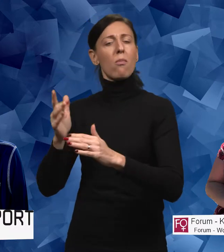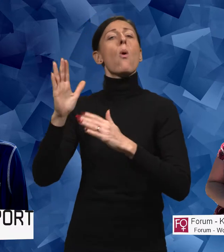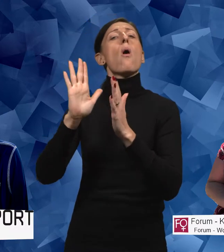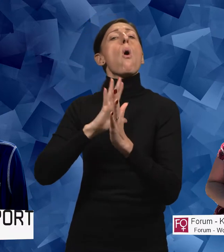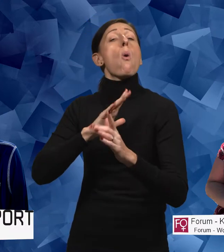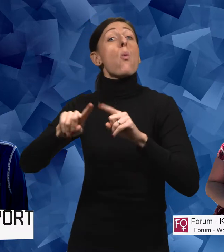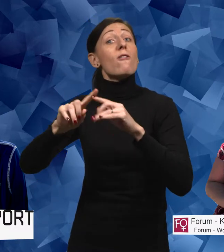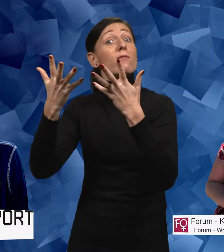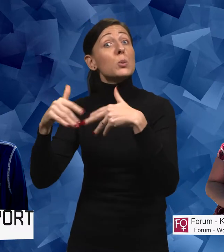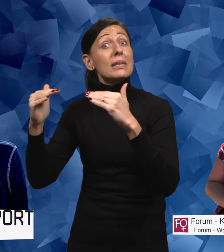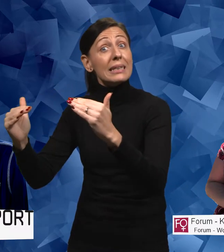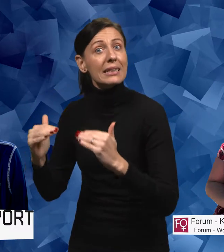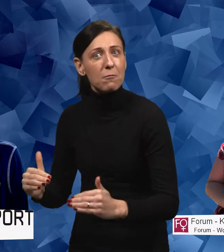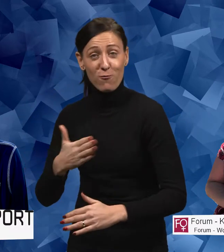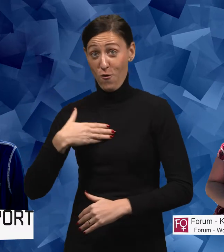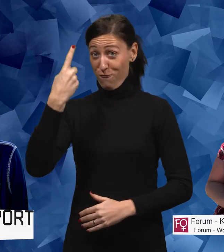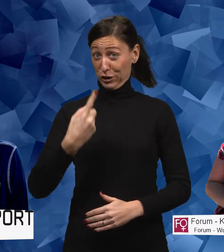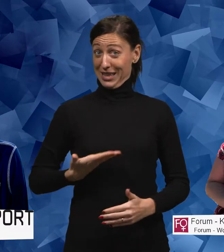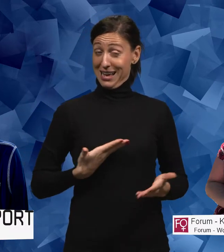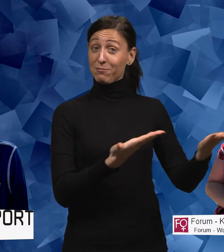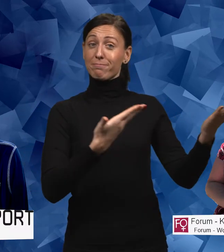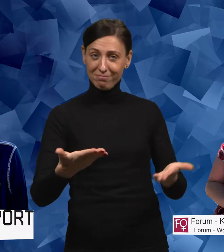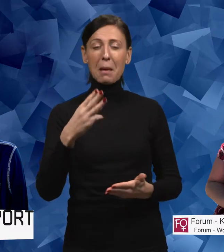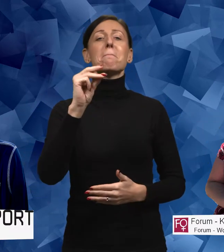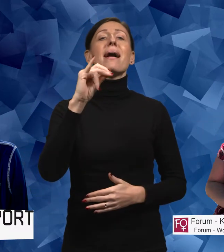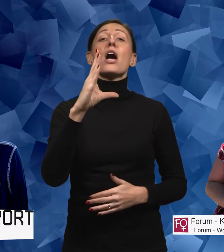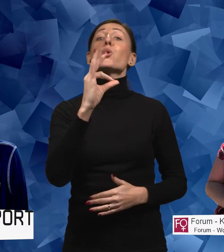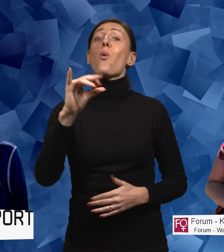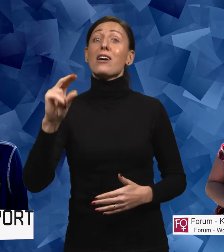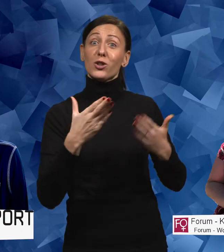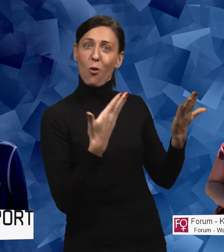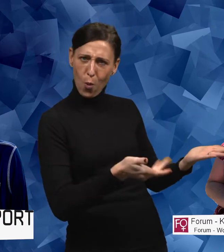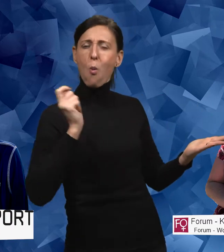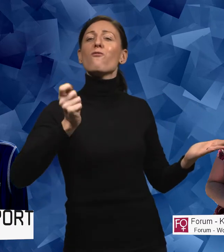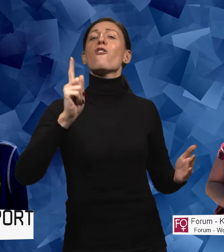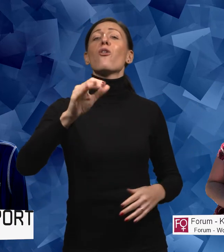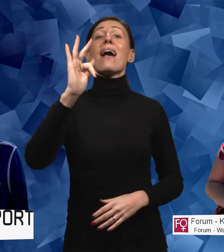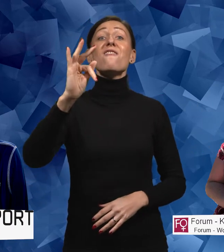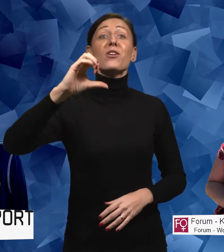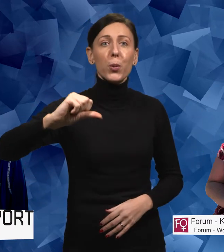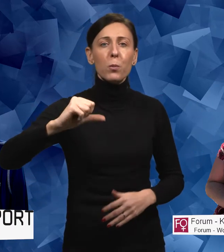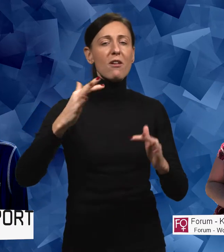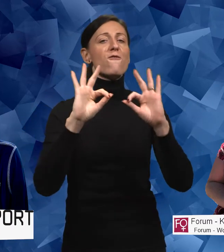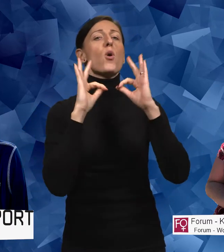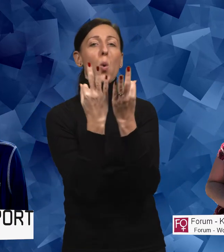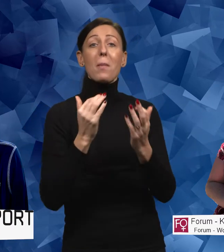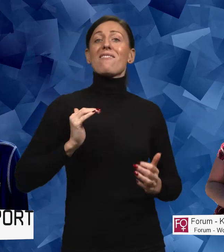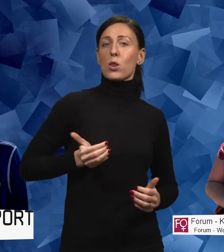funktionsnedsättningar. Vår första gäst heter Maria Johansson och är ordförande för FQ, Forum kvinnor och